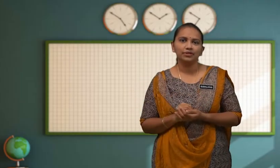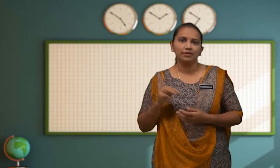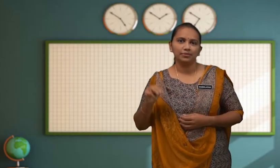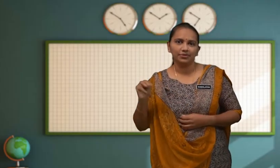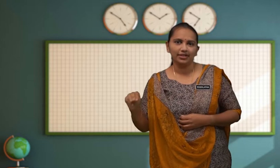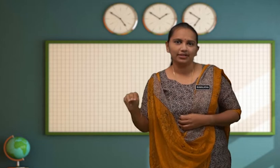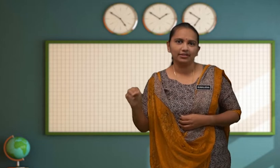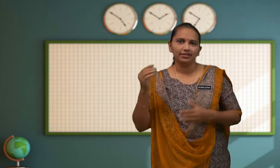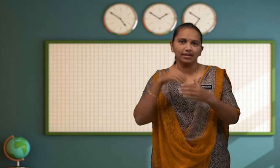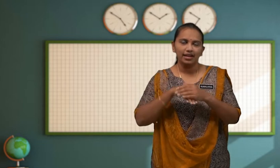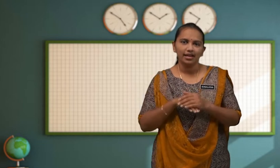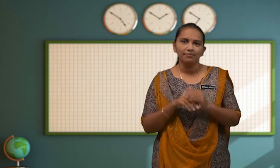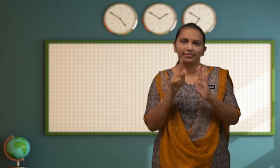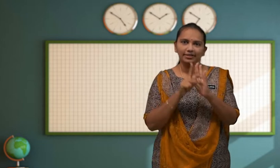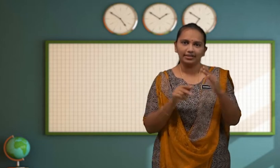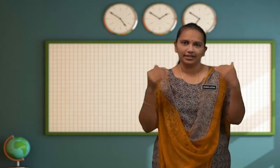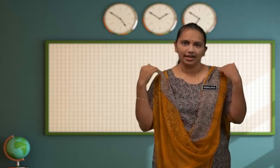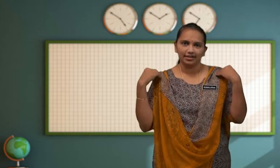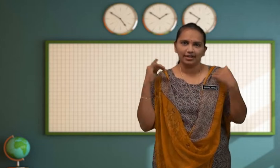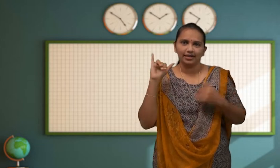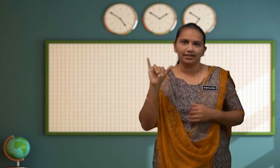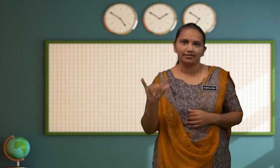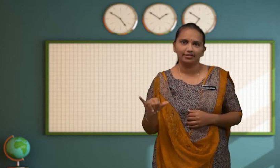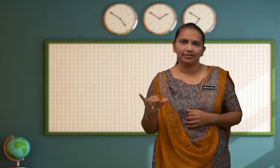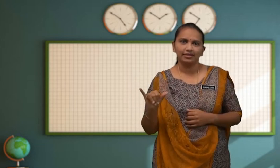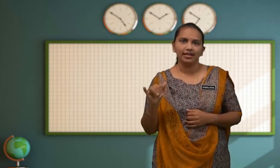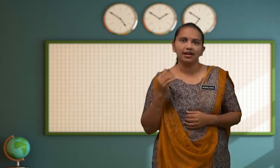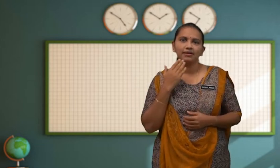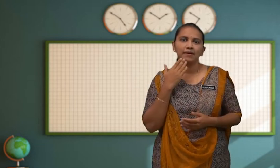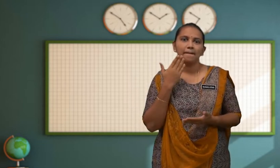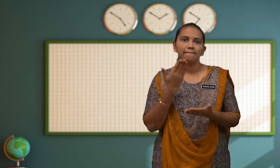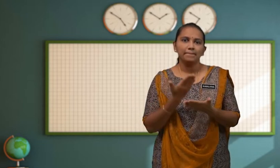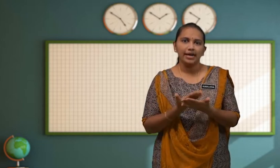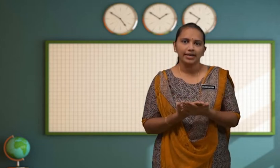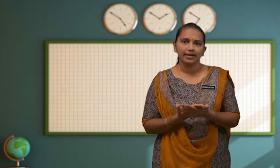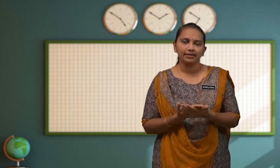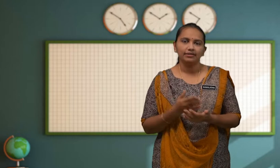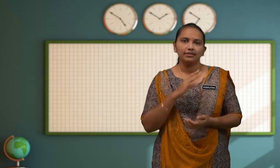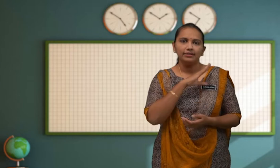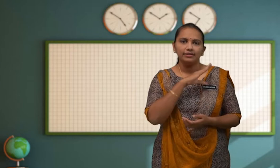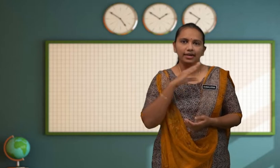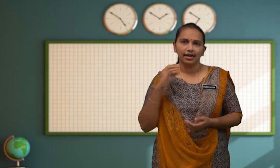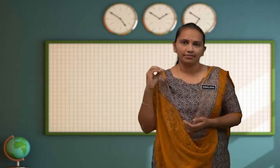murid dalam keadaan yang baik dan